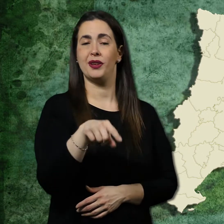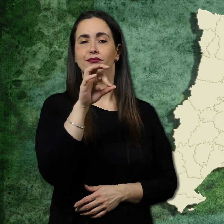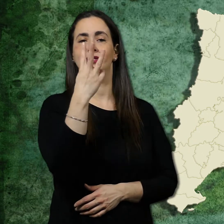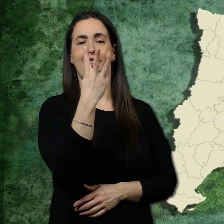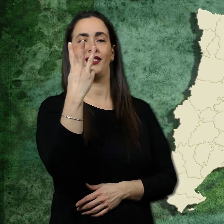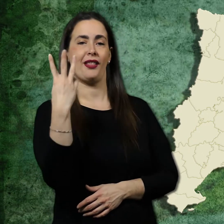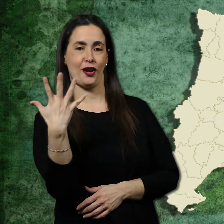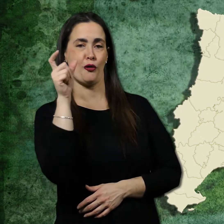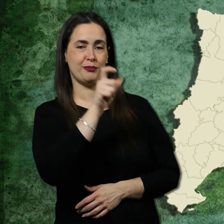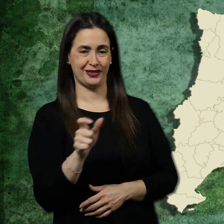.035 habitants.